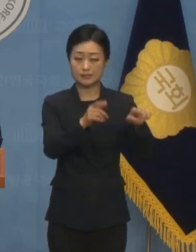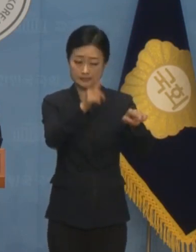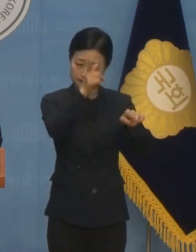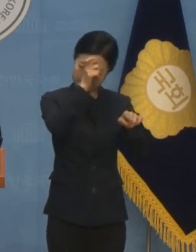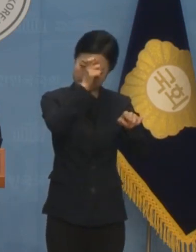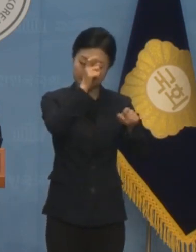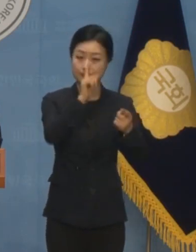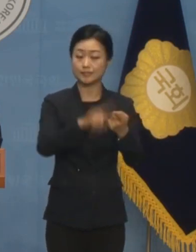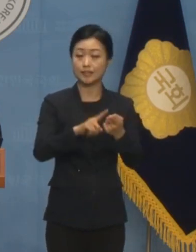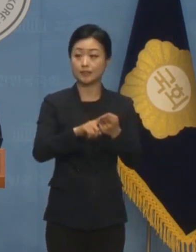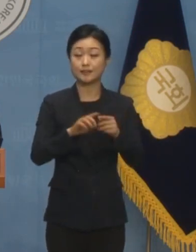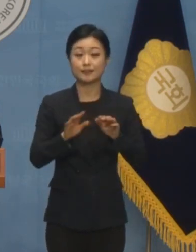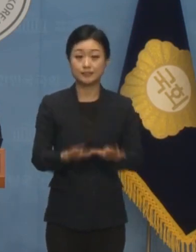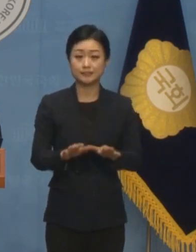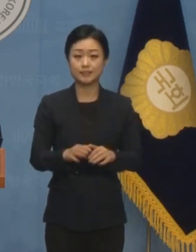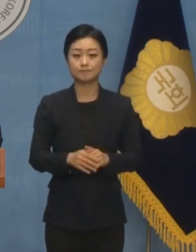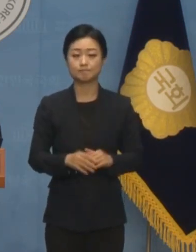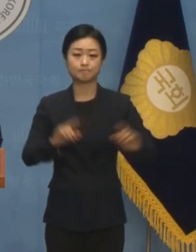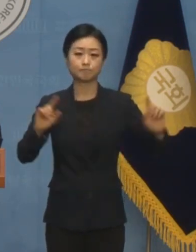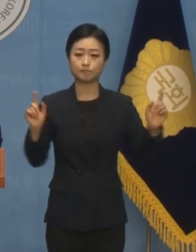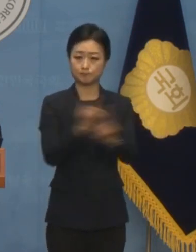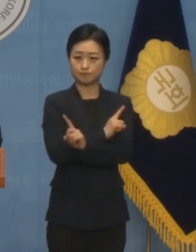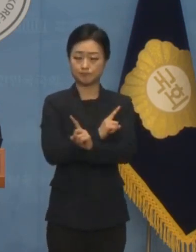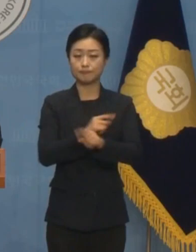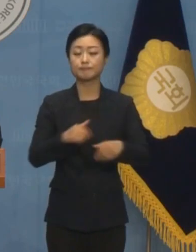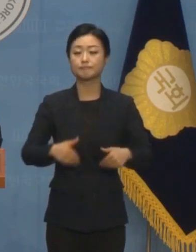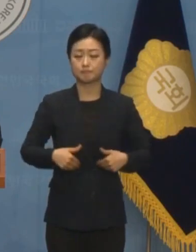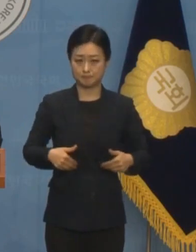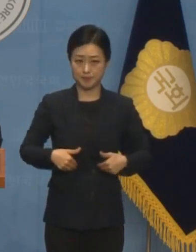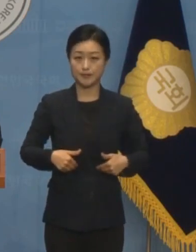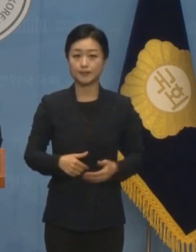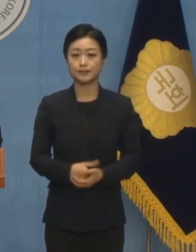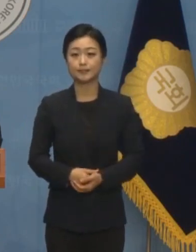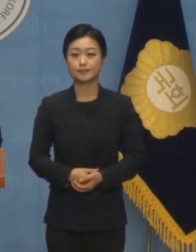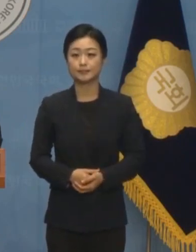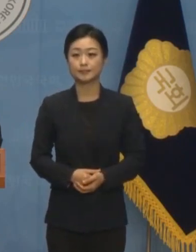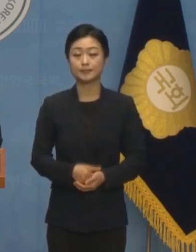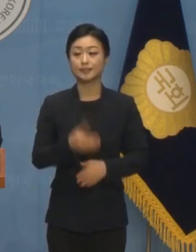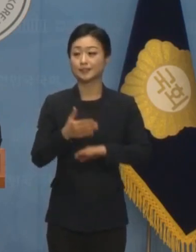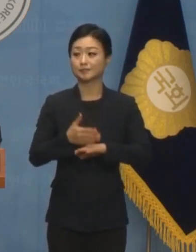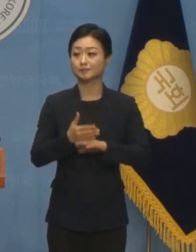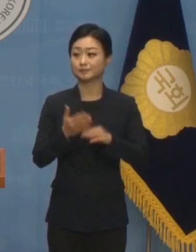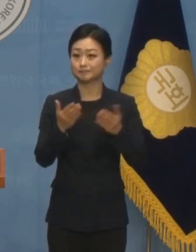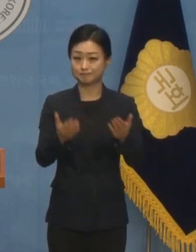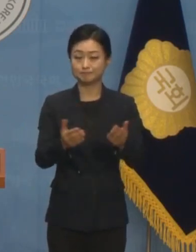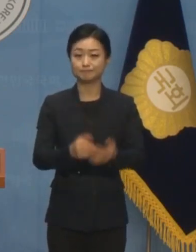병폐는 이제 반드시 척결되어야 합니다 감사합니다